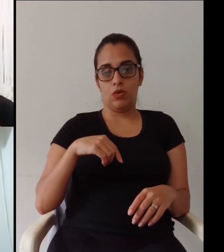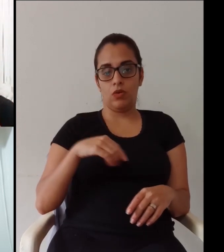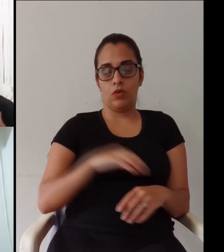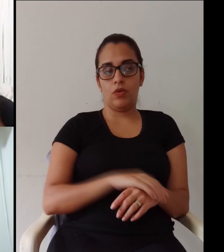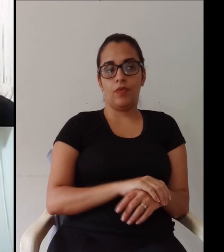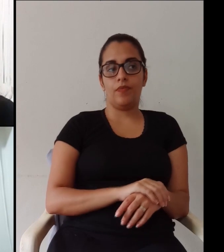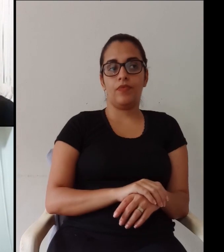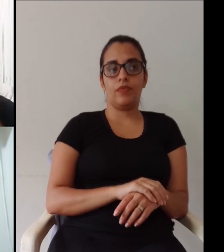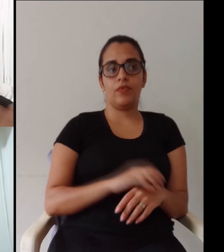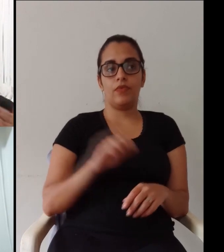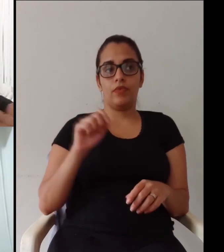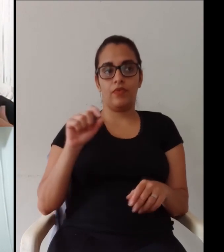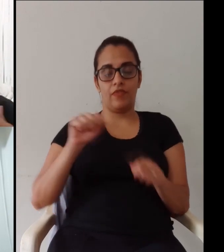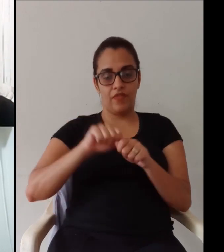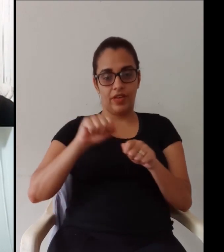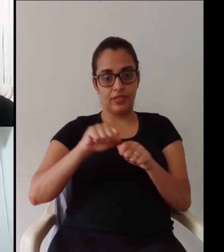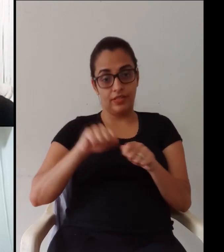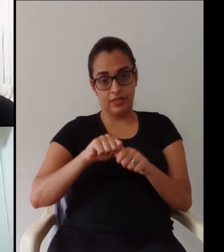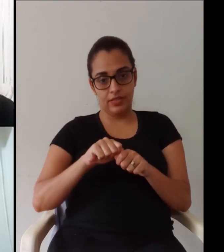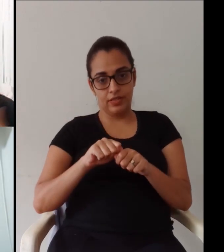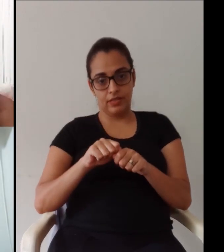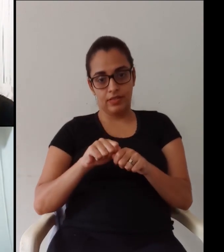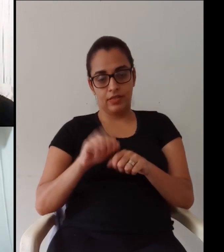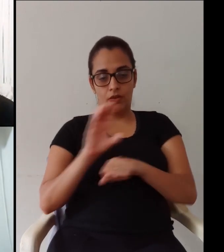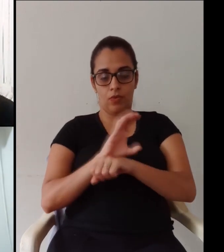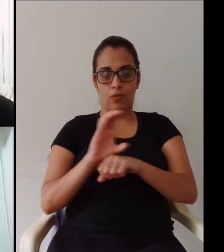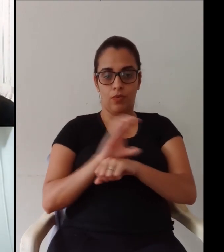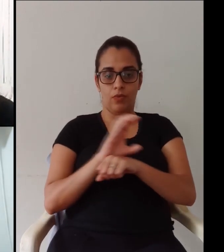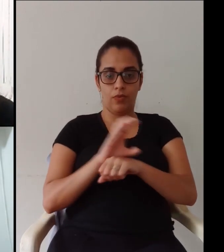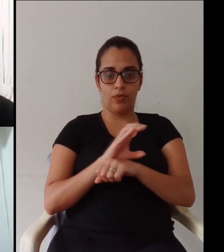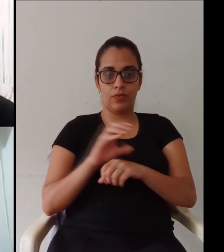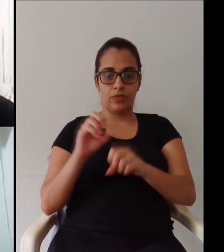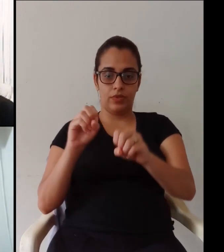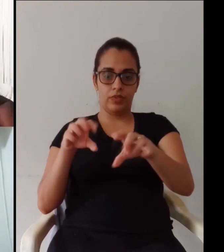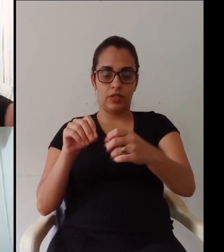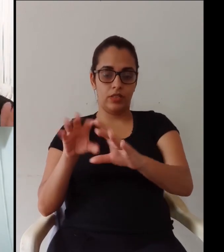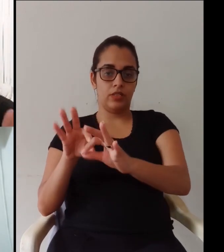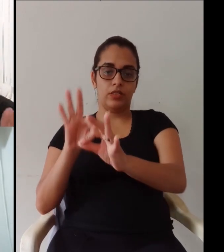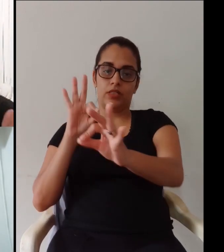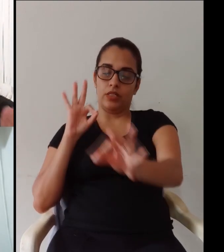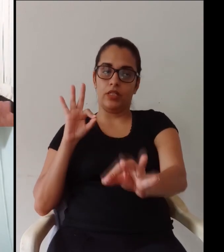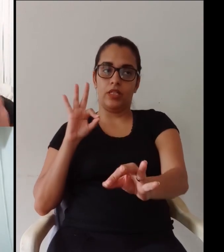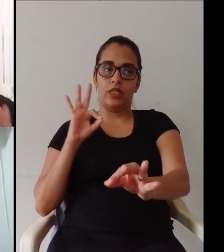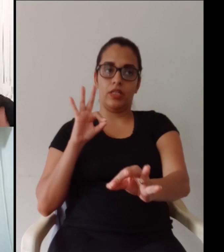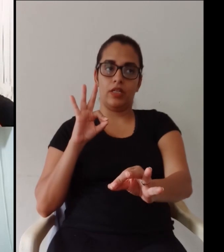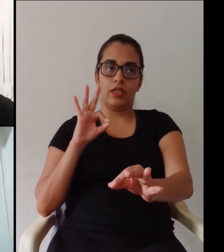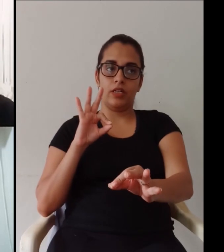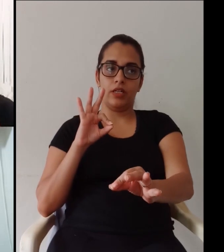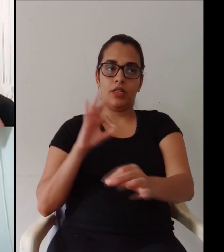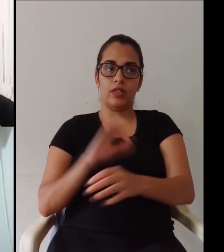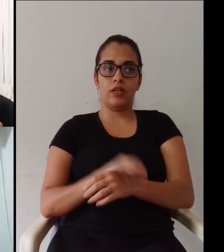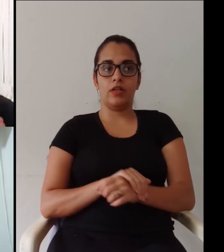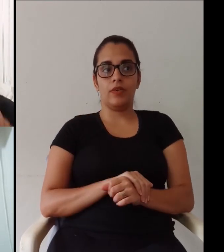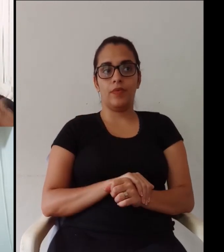definitivamente o que tá acontecendo hoje no Brasil não é transformar cursos presenciais em EAD